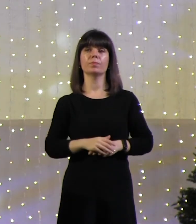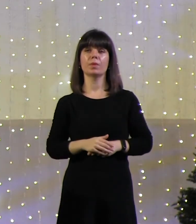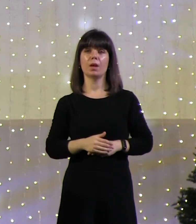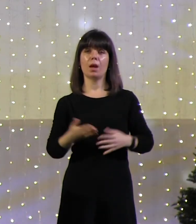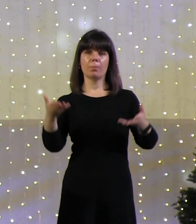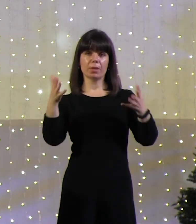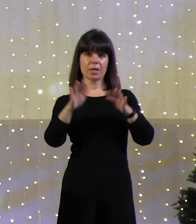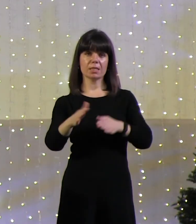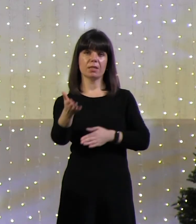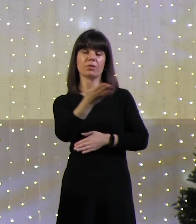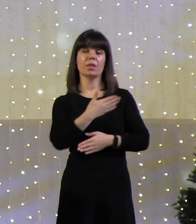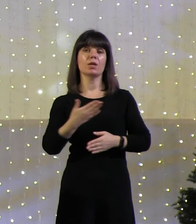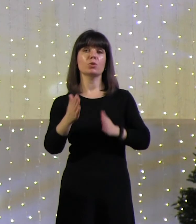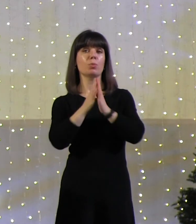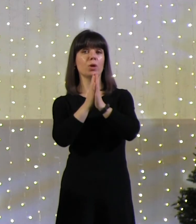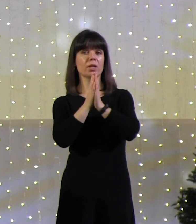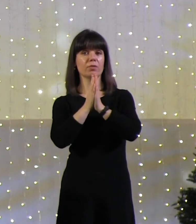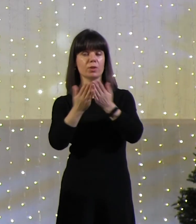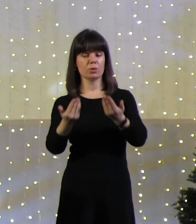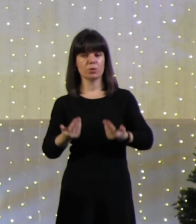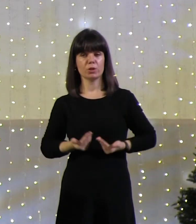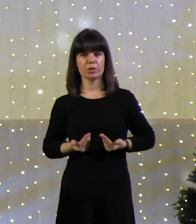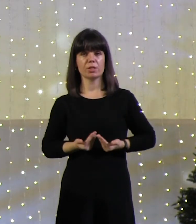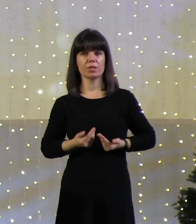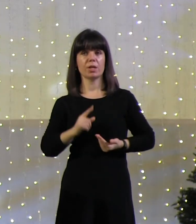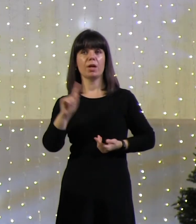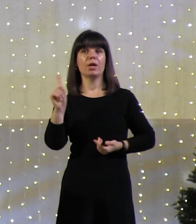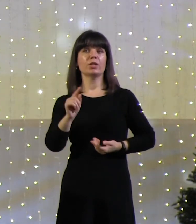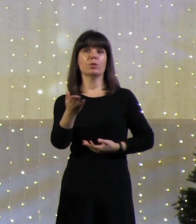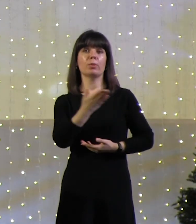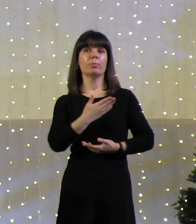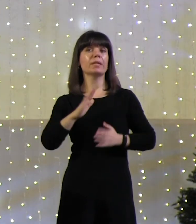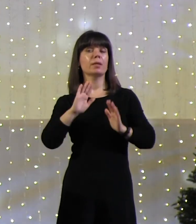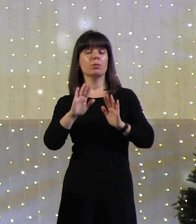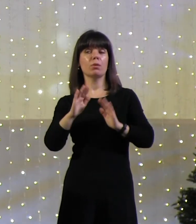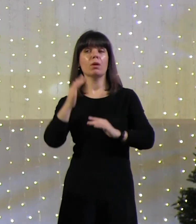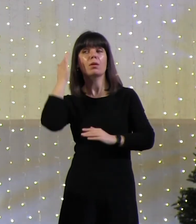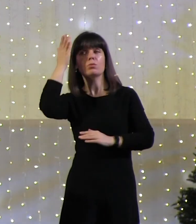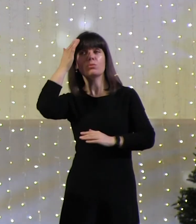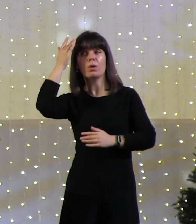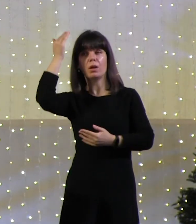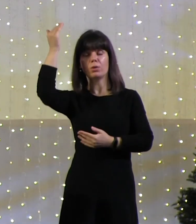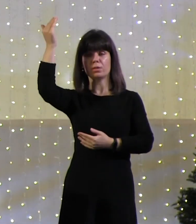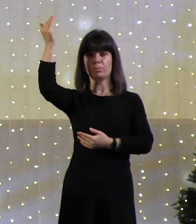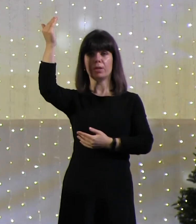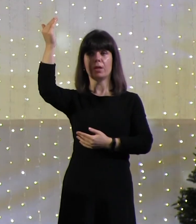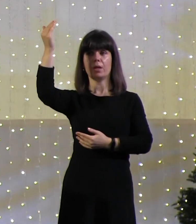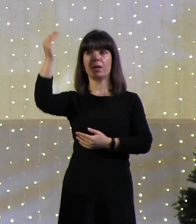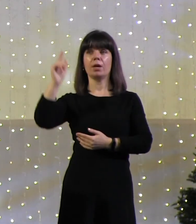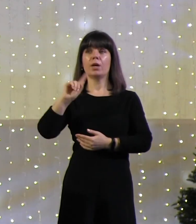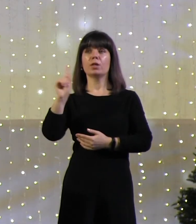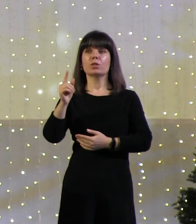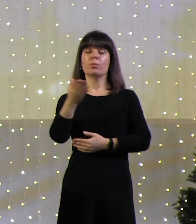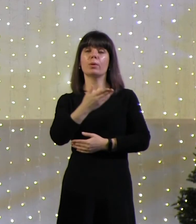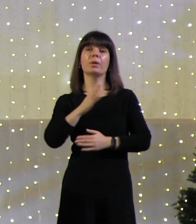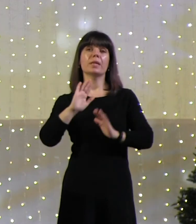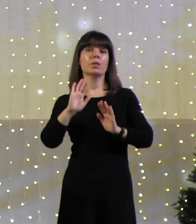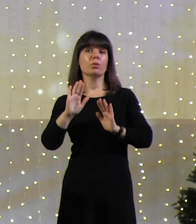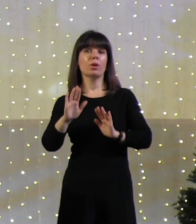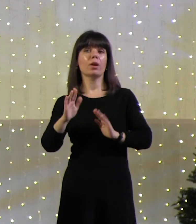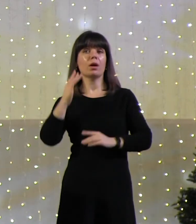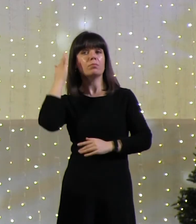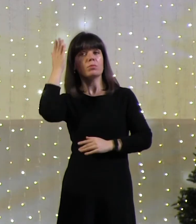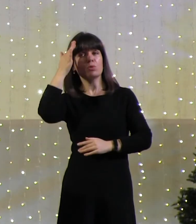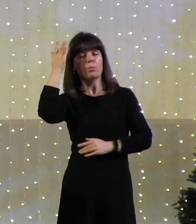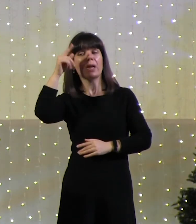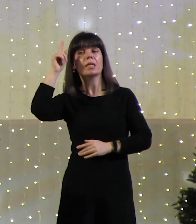Благослови нашу молитвенную жизнь, чтобы мы не только думали о Тебе, чтобы мы не только думали и